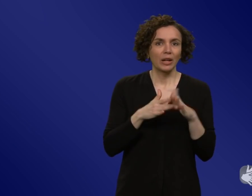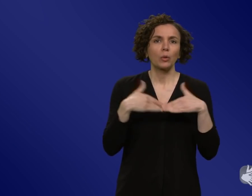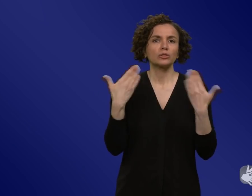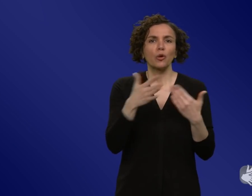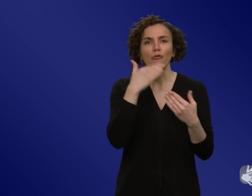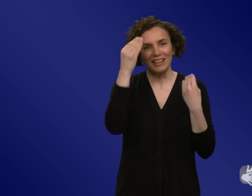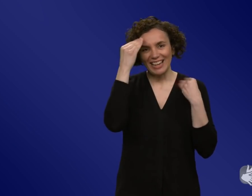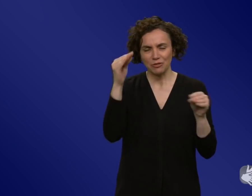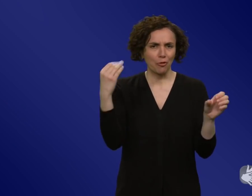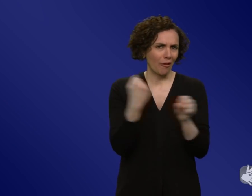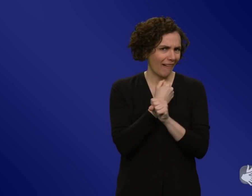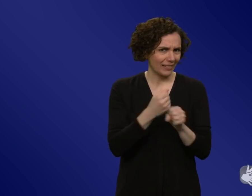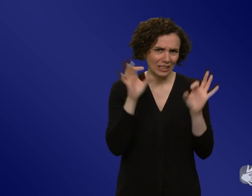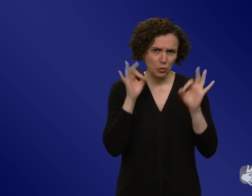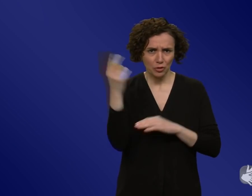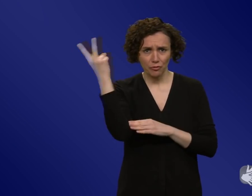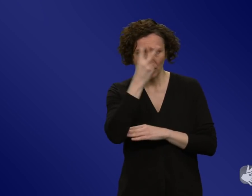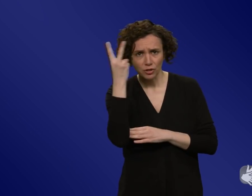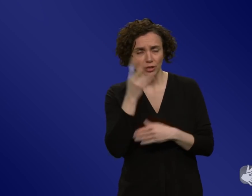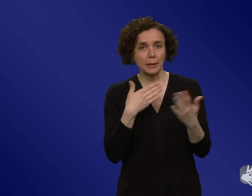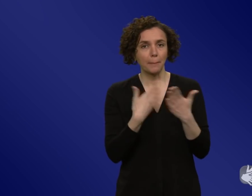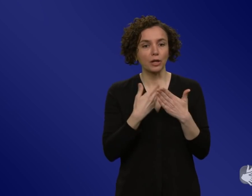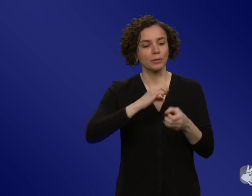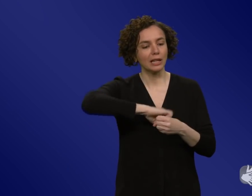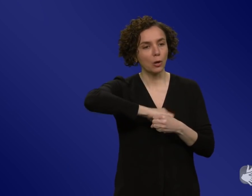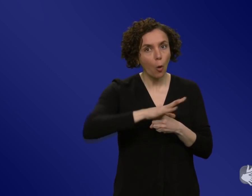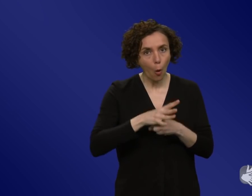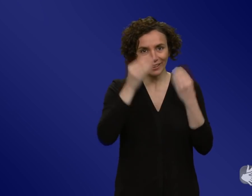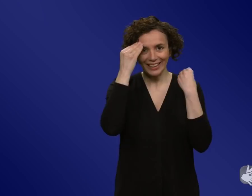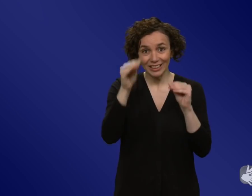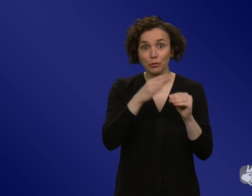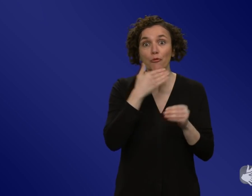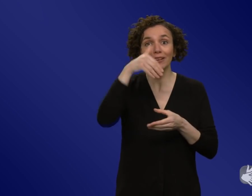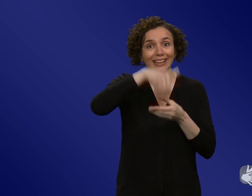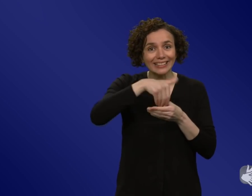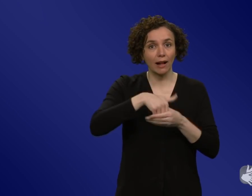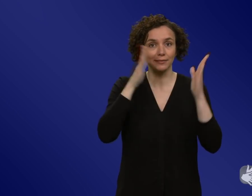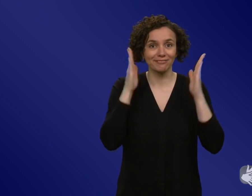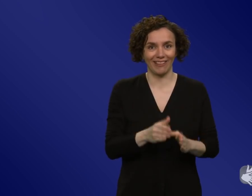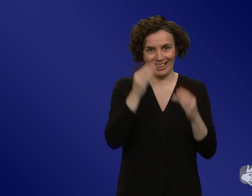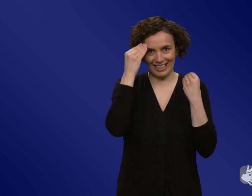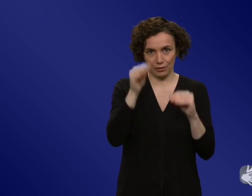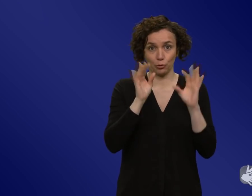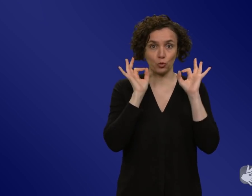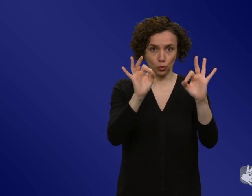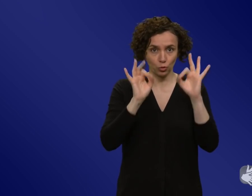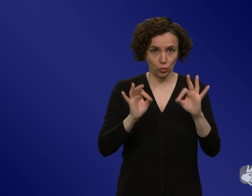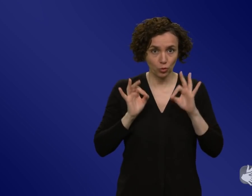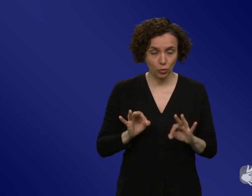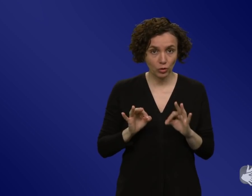Corona. Da sind zwar sehr, sehr viele fachlich sehr, sehr gute Informationen drauf. Aber ich sage mal, der Klickweg oder Leseweg, um wirklich zu den